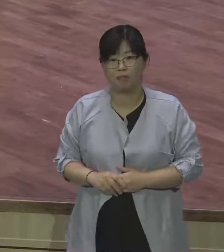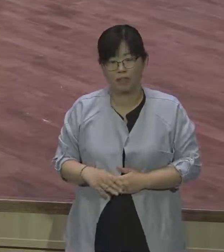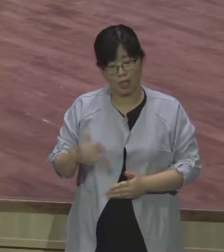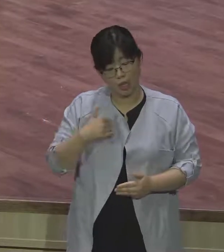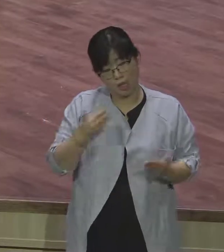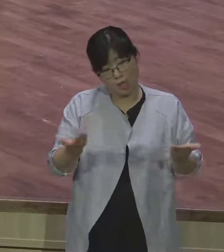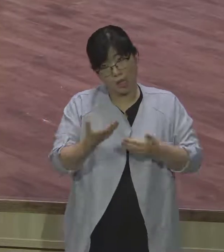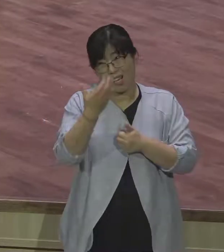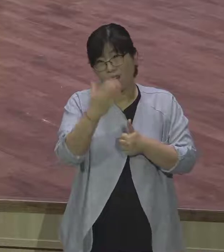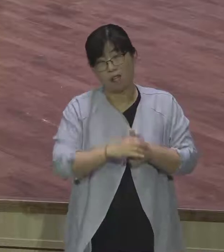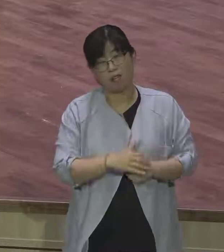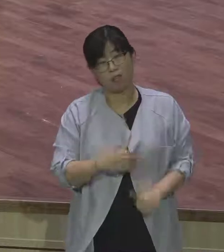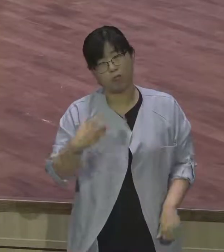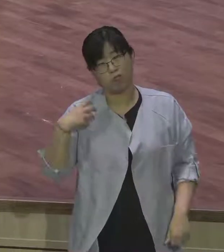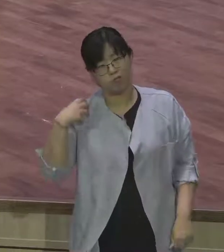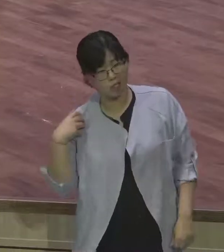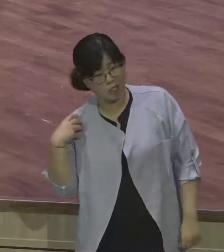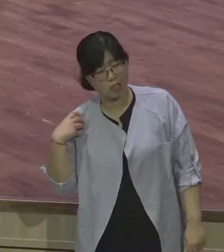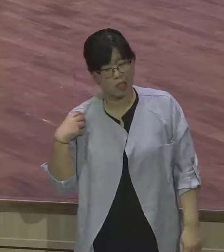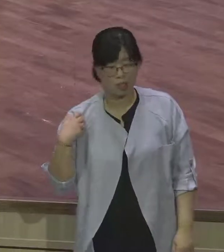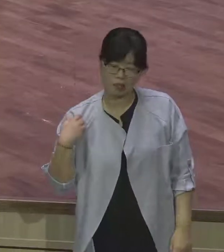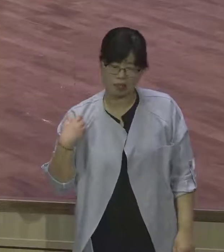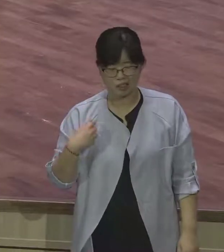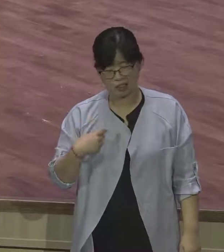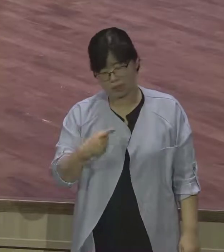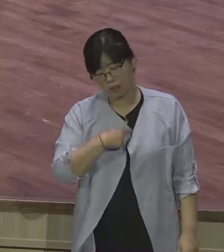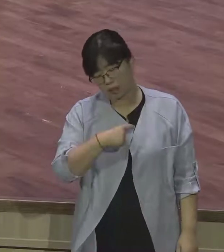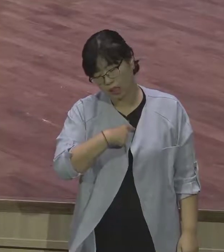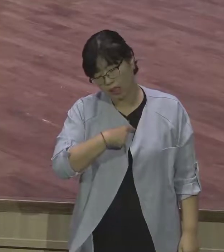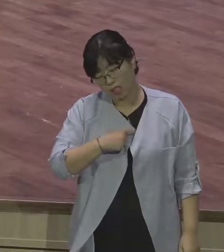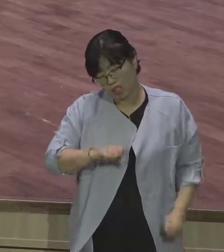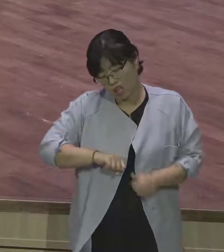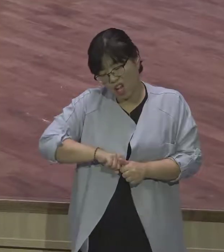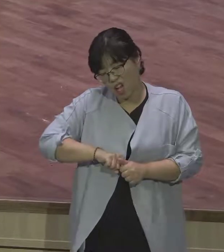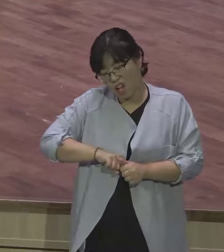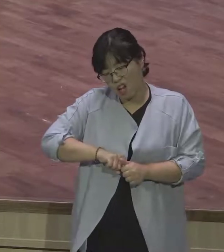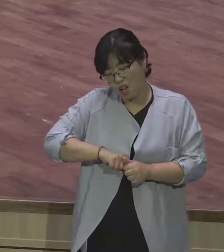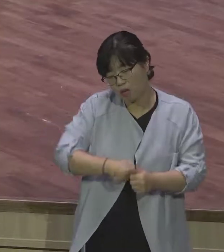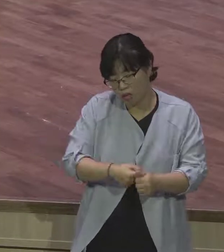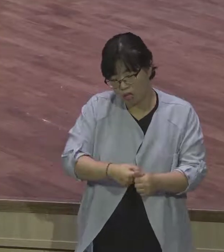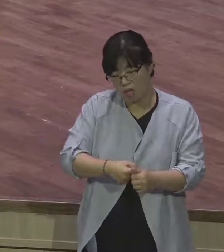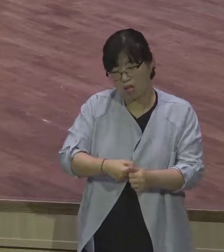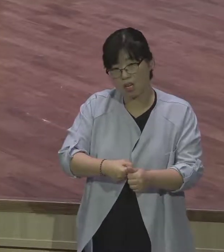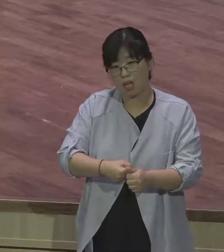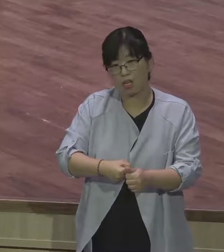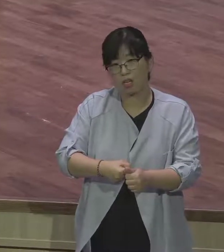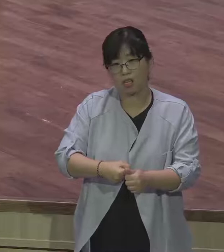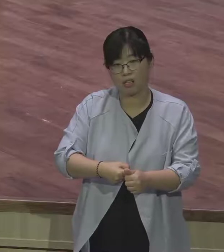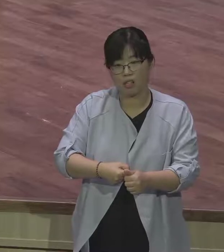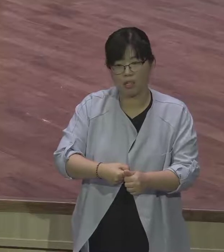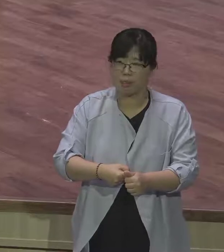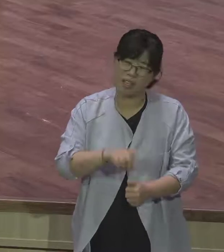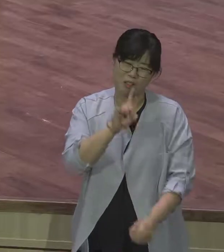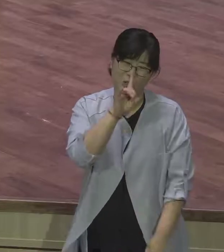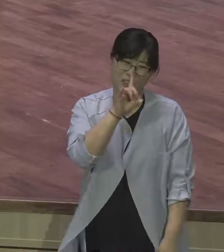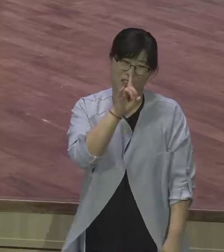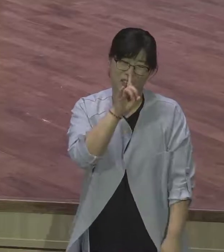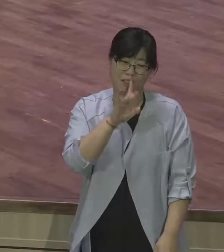막 부담된. 그 사람 은혜 못 받은 사람 억지로 하는 건 안 해야 돼요. 직분이 흥분하고 너무 감격해가지고. 내가